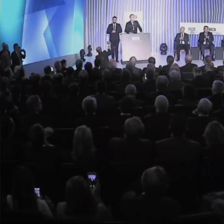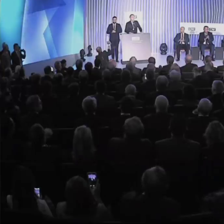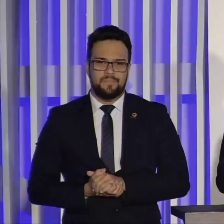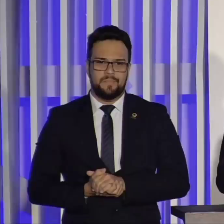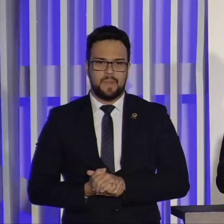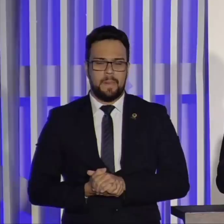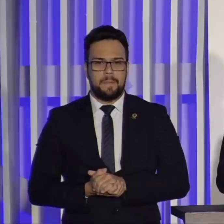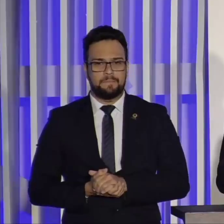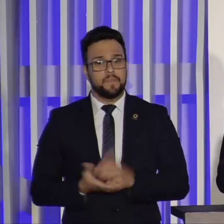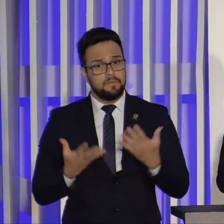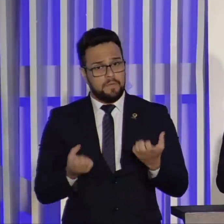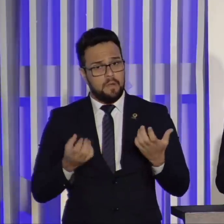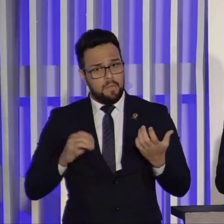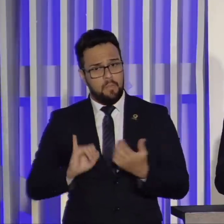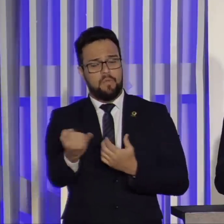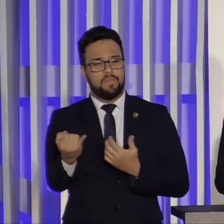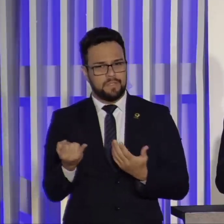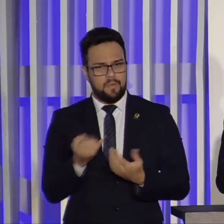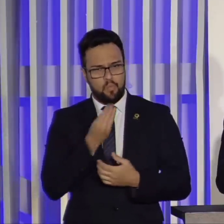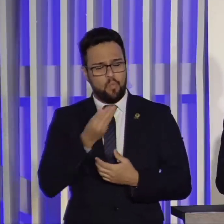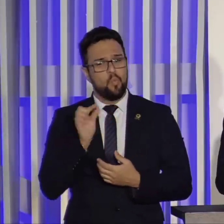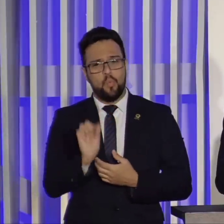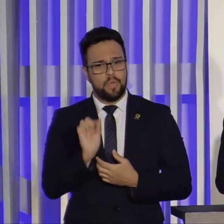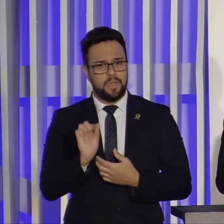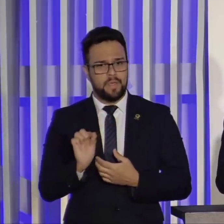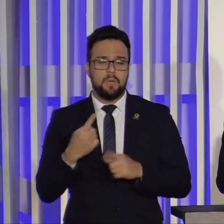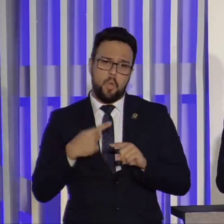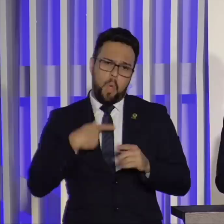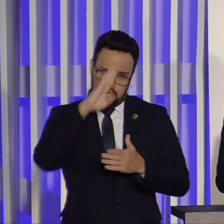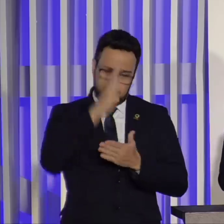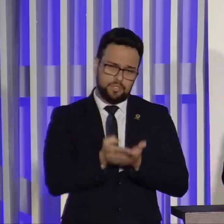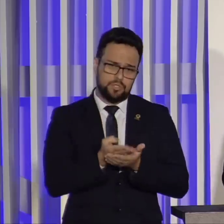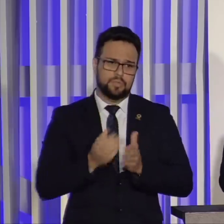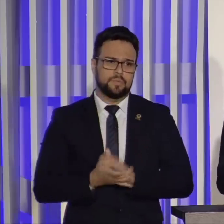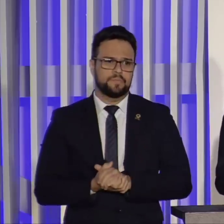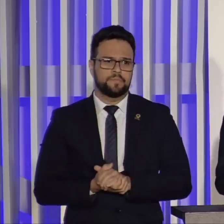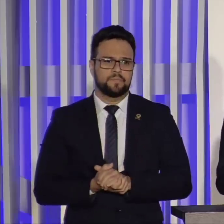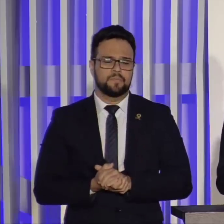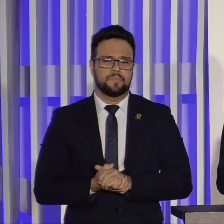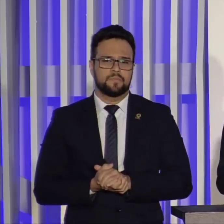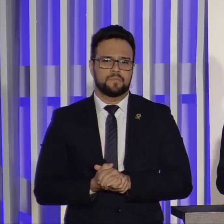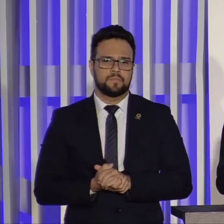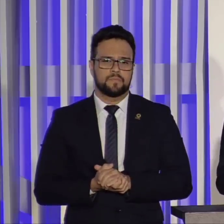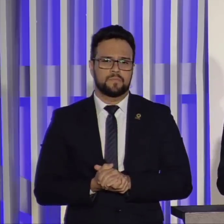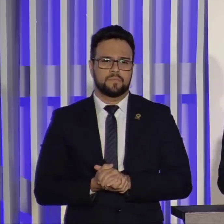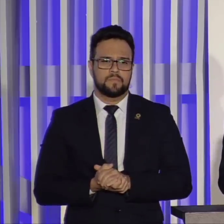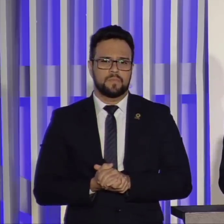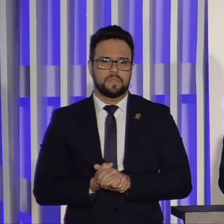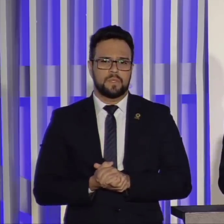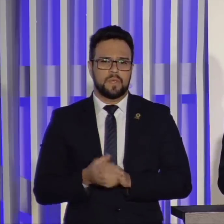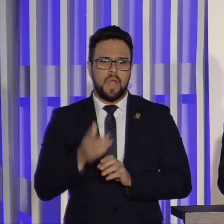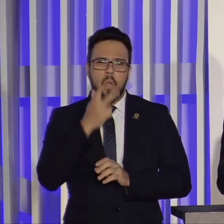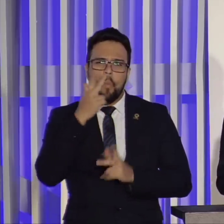Vamos aproveitar essa oportunidade, afinal de contas, creio eu, que não teremos uma segunda chance.